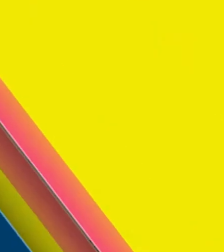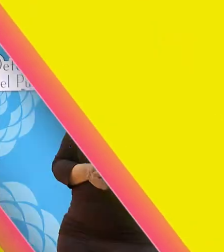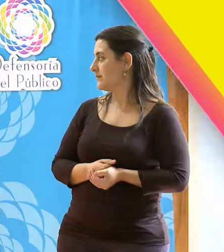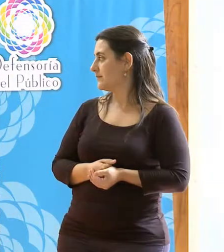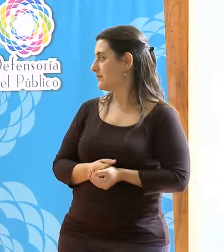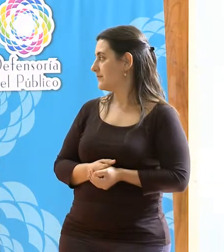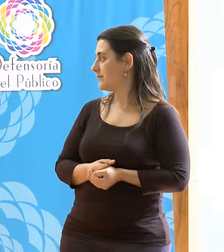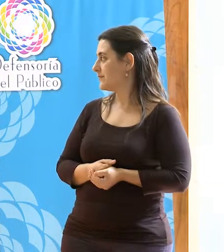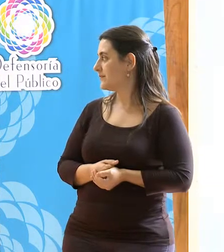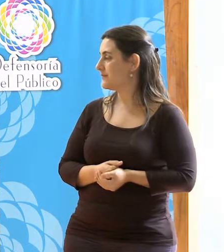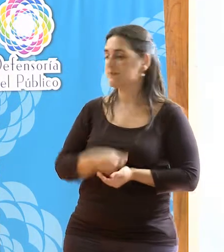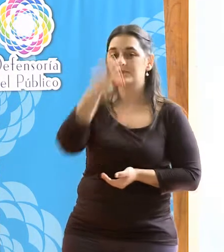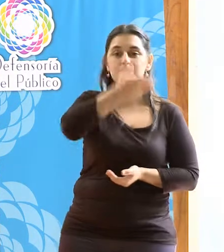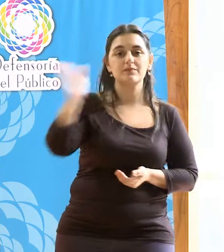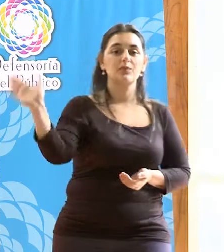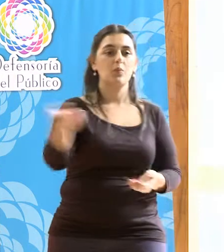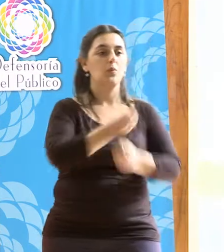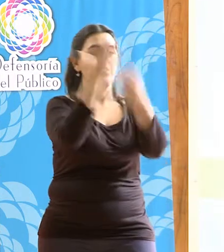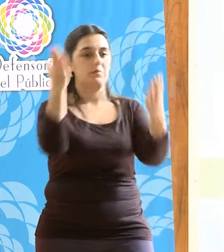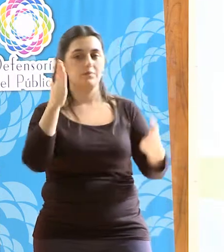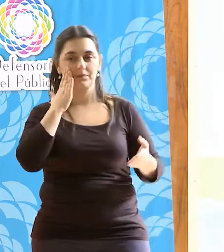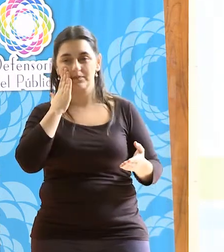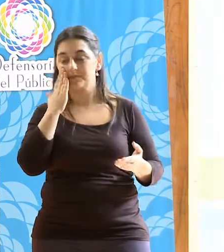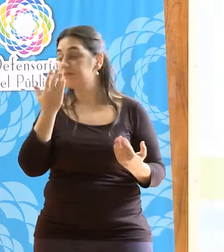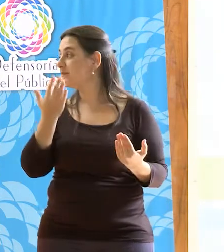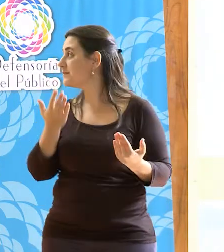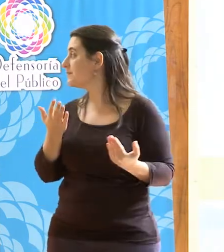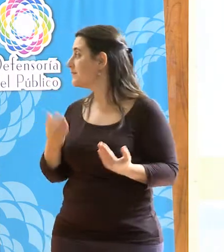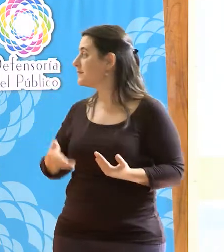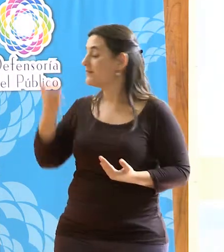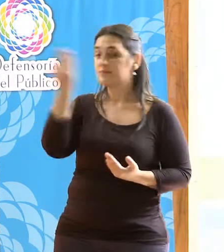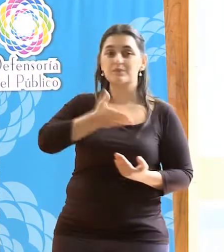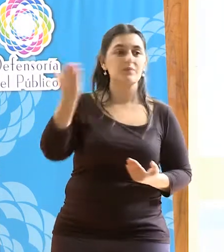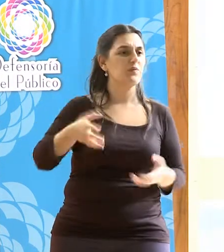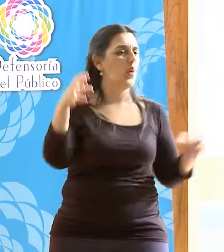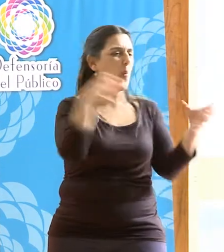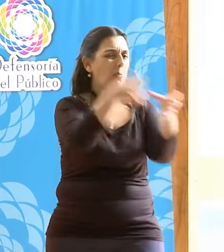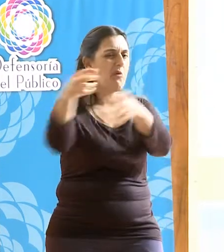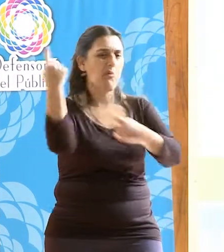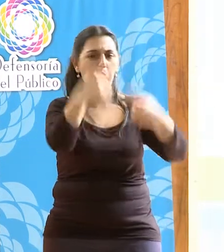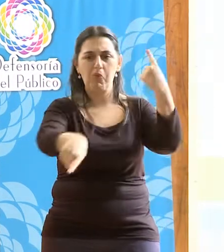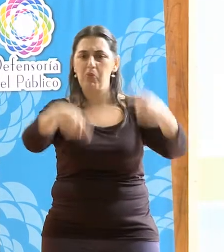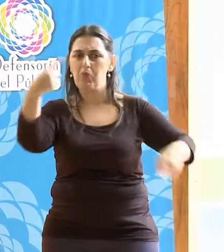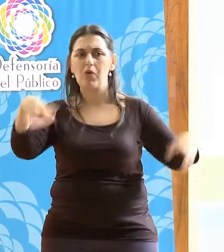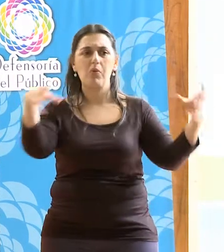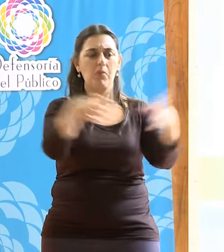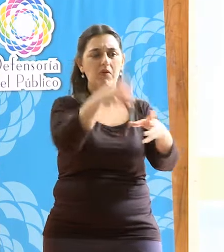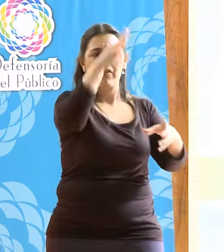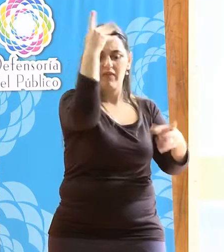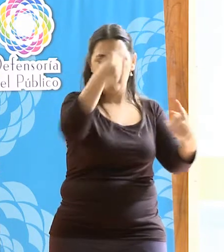Muy buenas tardes a todos los hermanos de distintas comunidades originarias. Bueno,